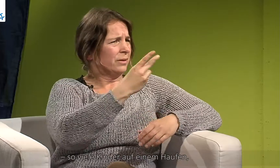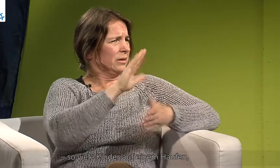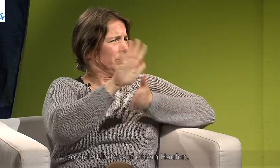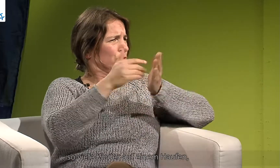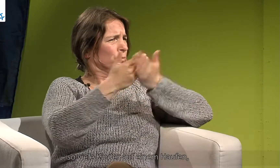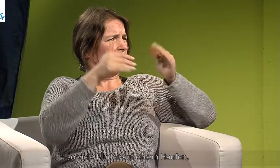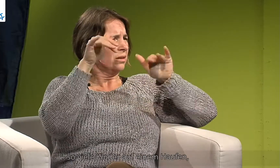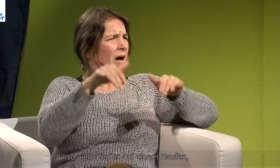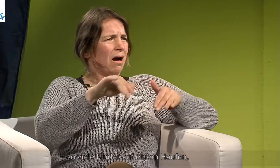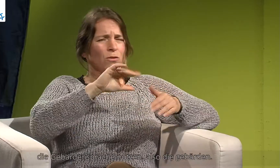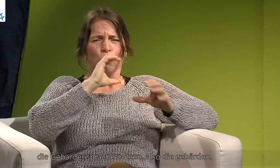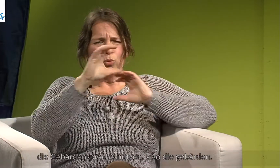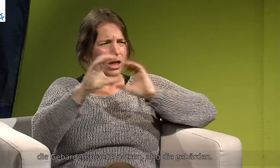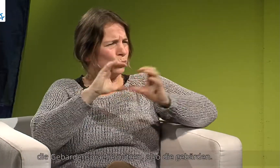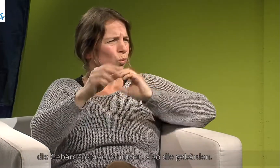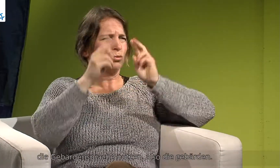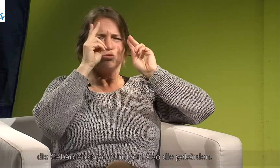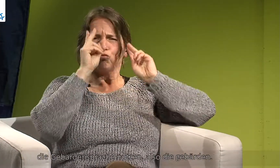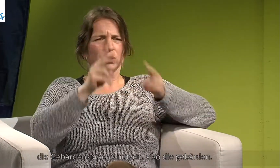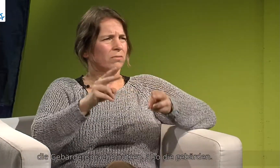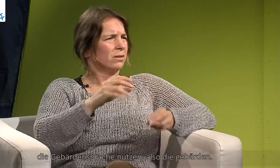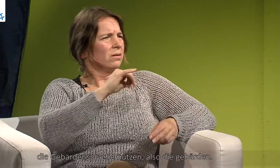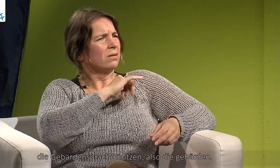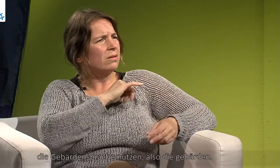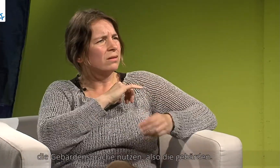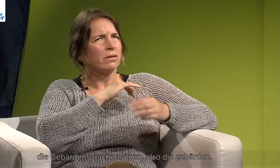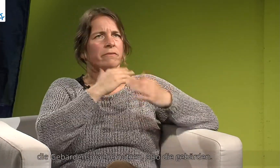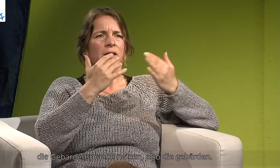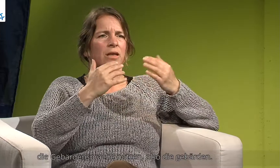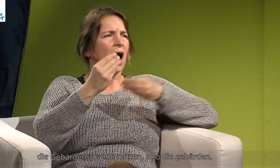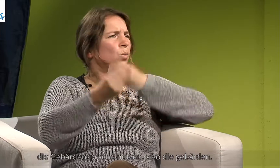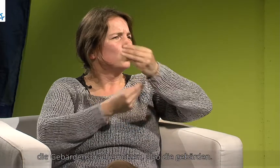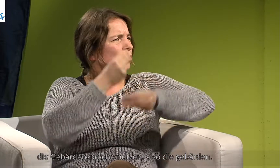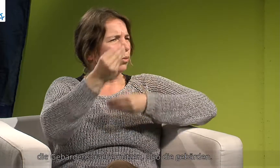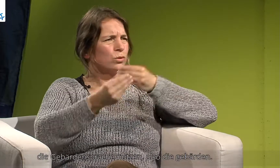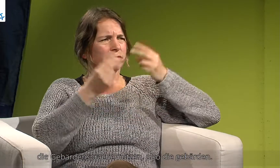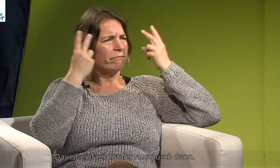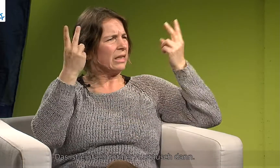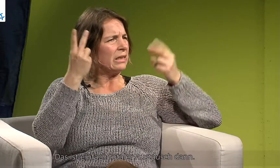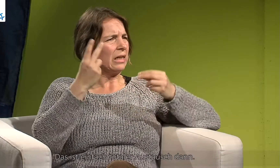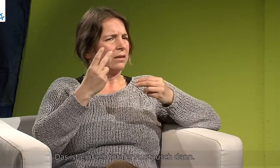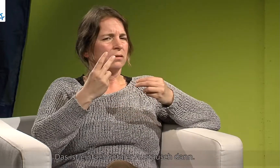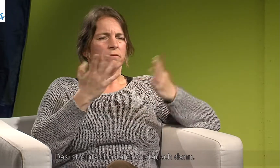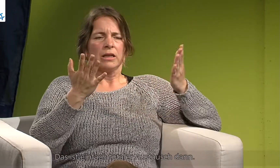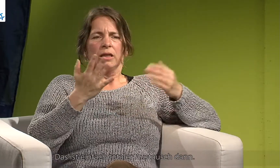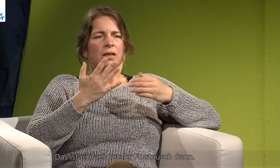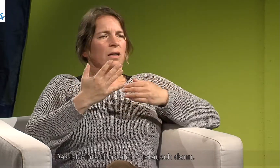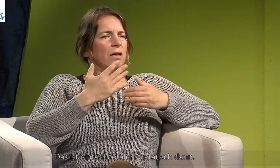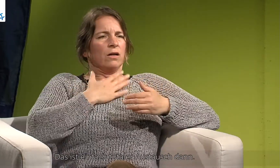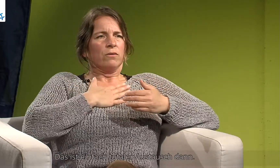Kinder auf einem Haufen die Gebärdensprache nutzen, die gebärden. Das ist einfach ein totaler Austausch da